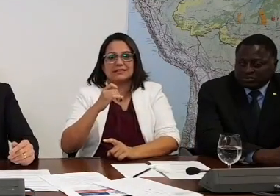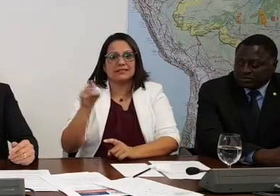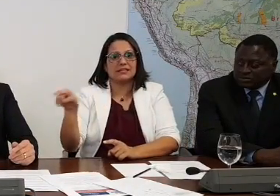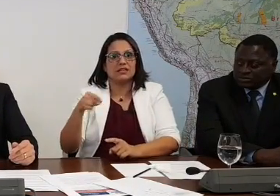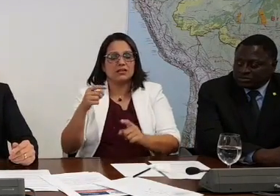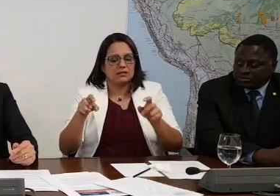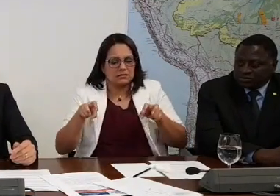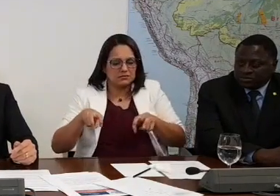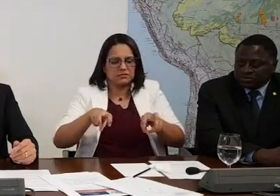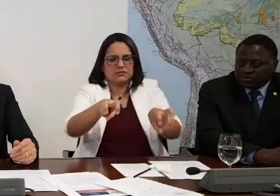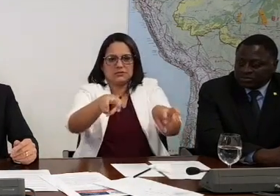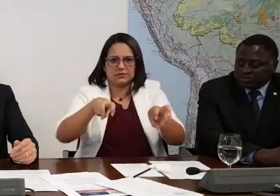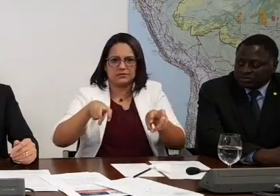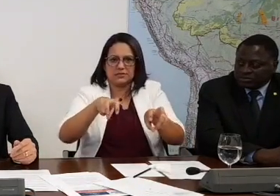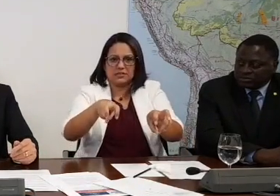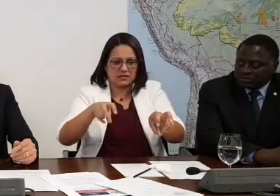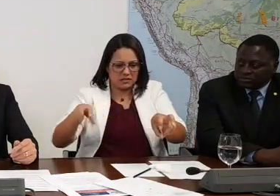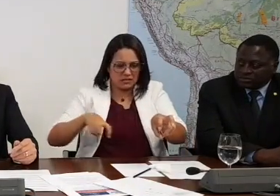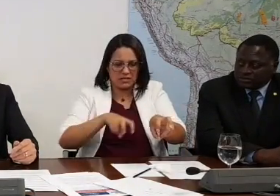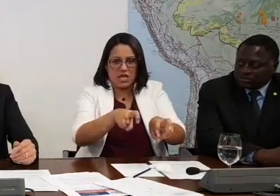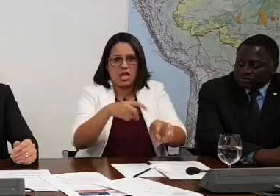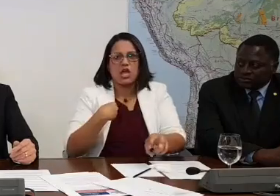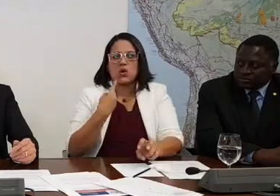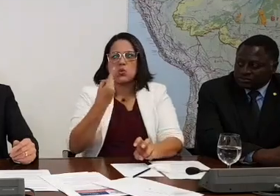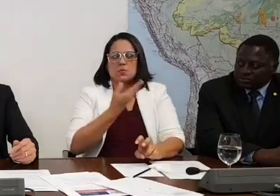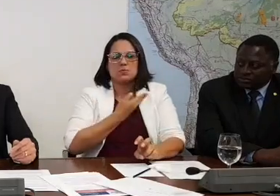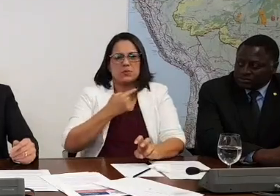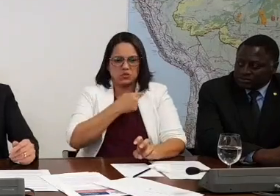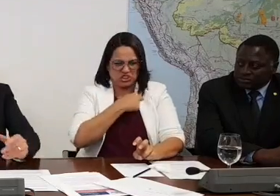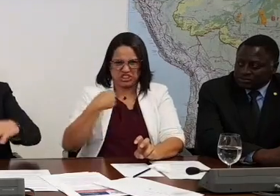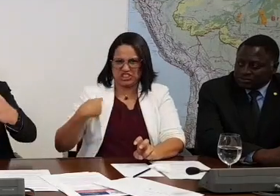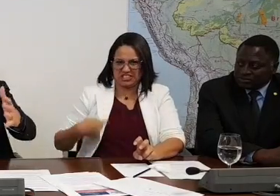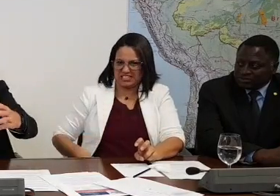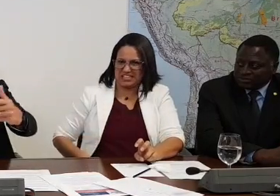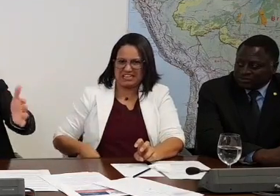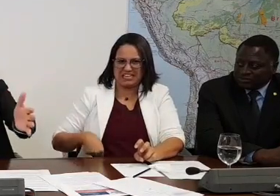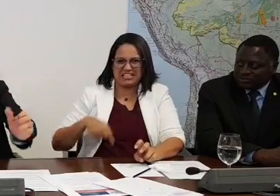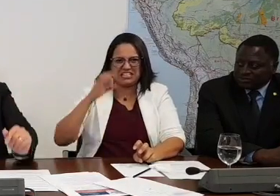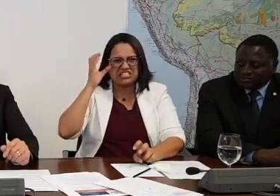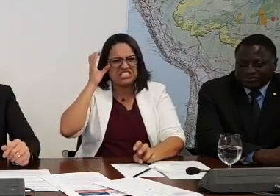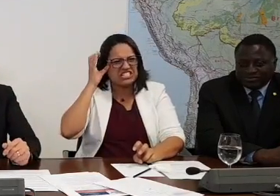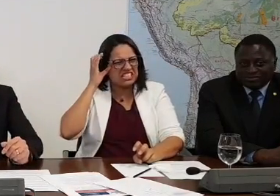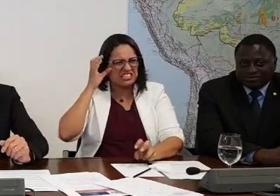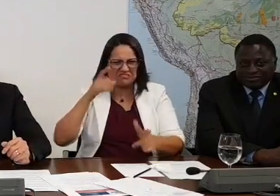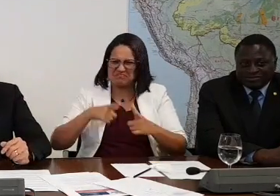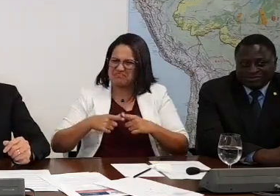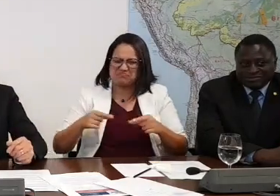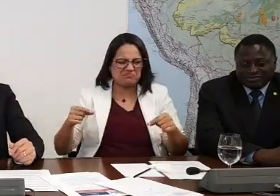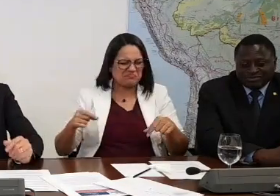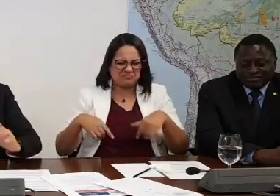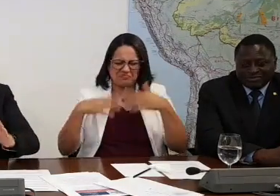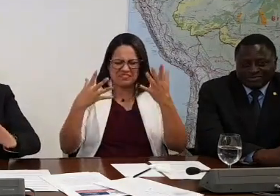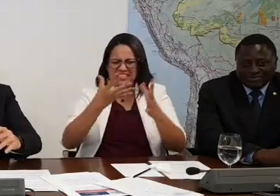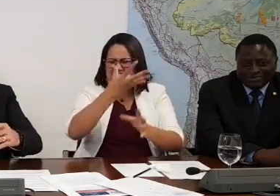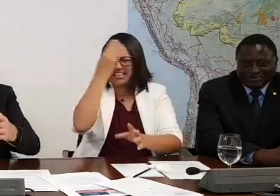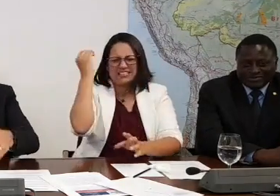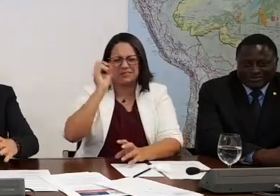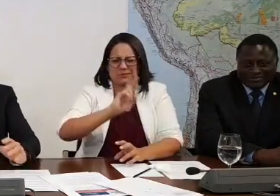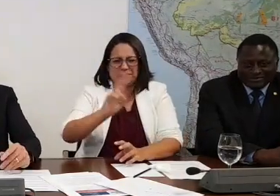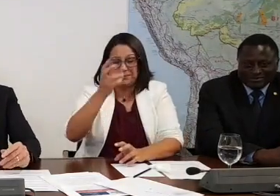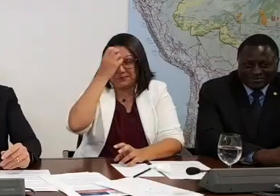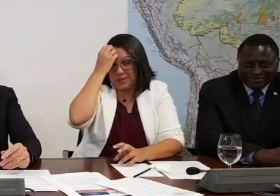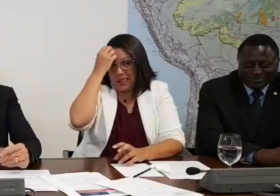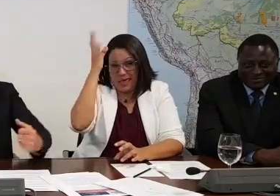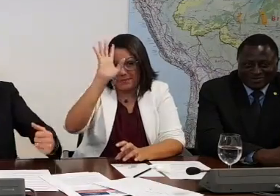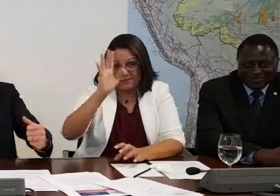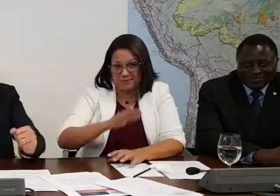Foi eu e um deputado de São Paulo, um chinês, esqueci o nome dele aqui. Ele é chinês, japonês, esqueci o nome dele, tá? Então